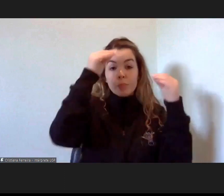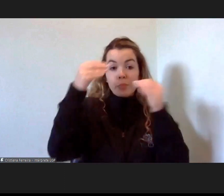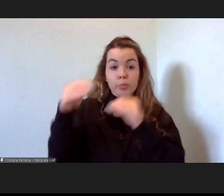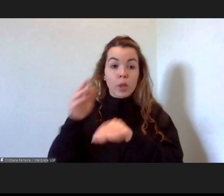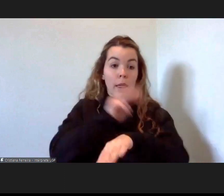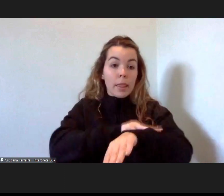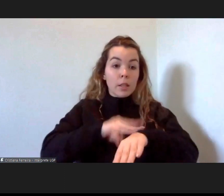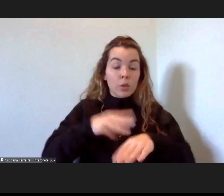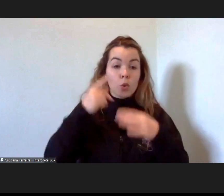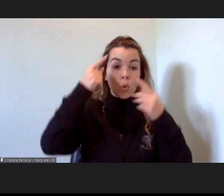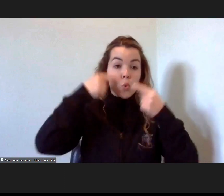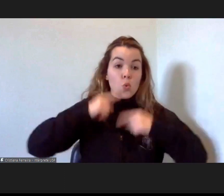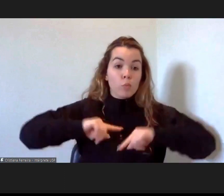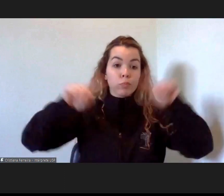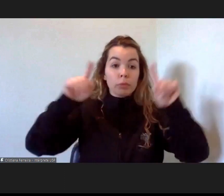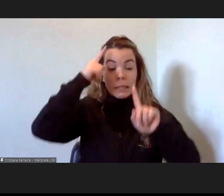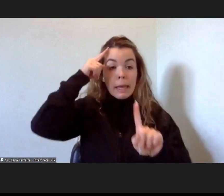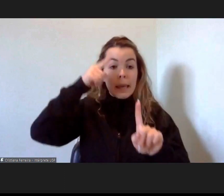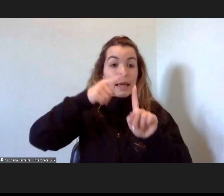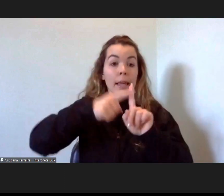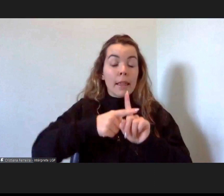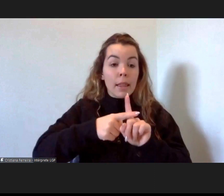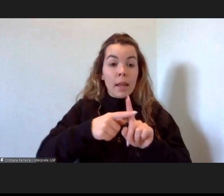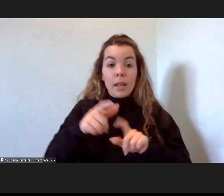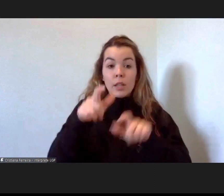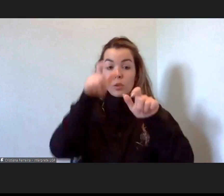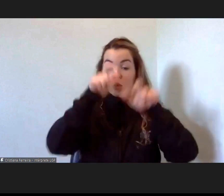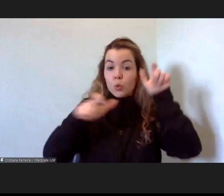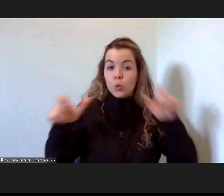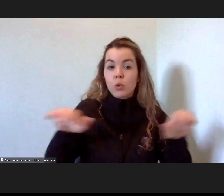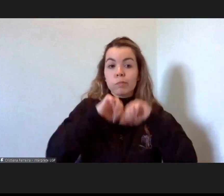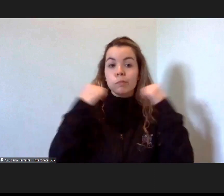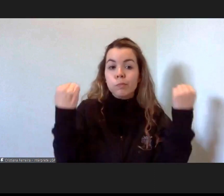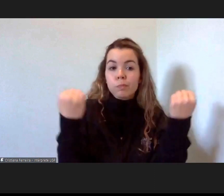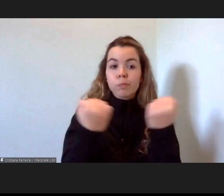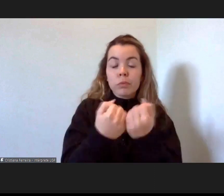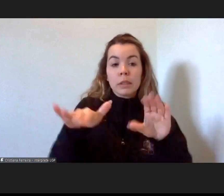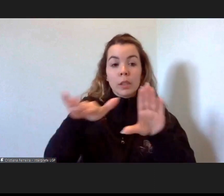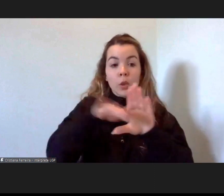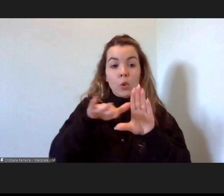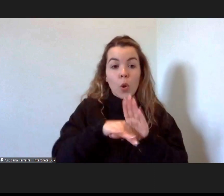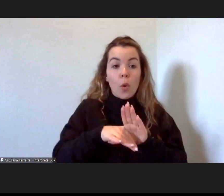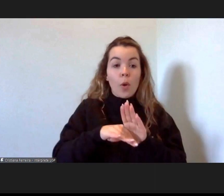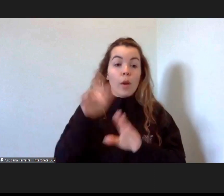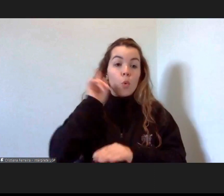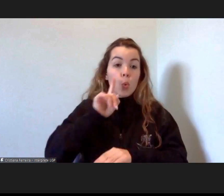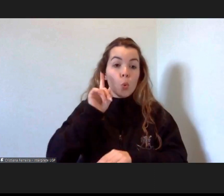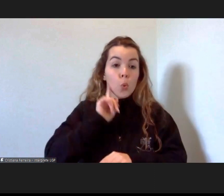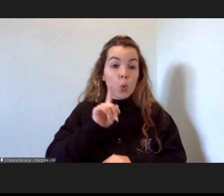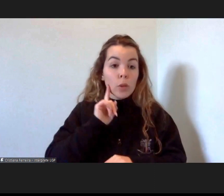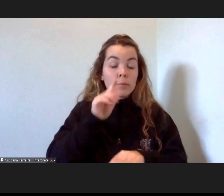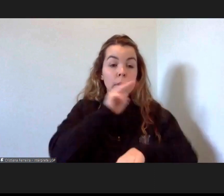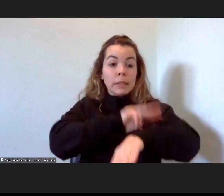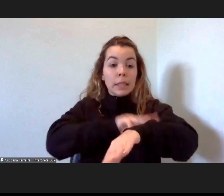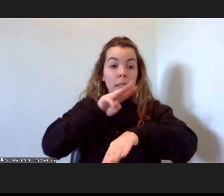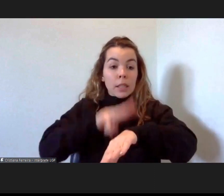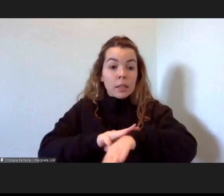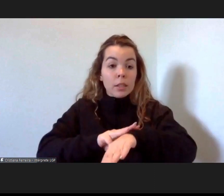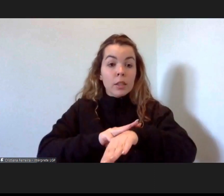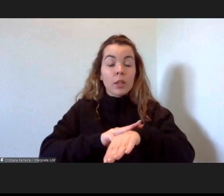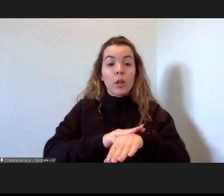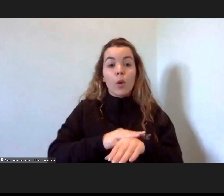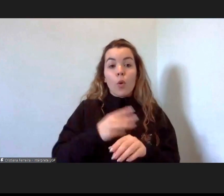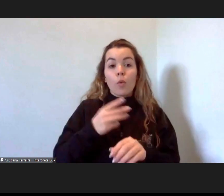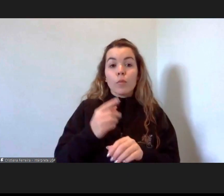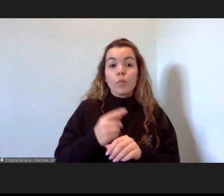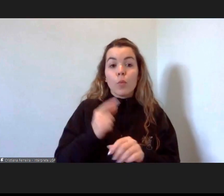as quais, precisamente, a ideia de cidadania e de participação, por entender que é absolutamente essencial que a Administração, enquanto pilar do Estado